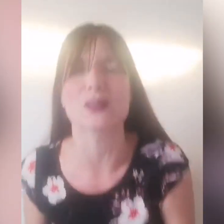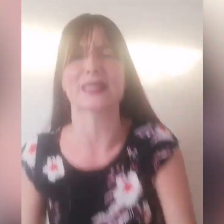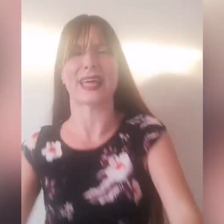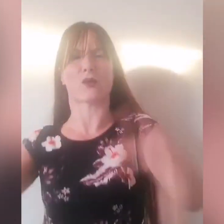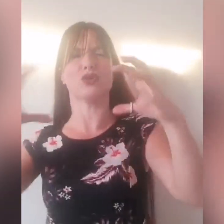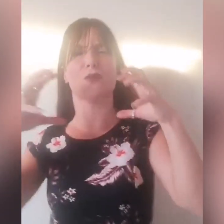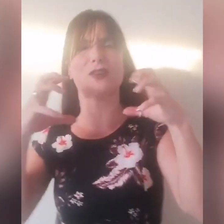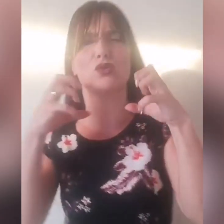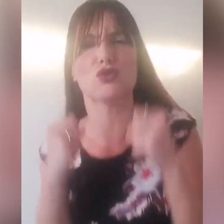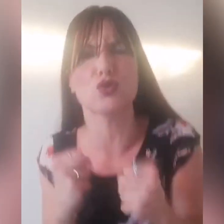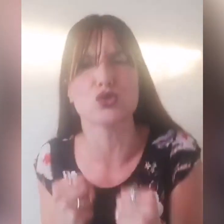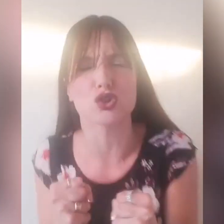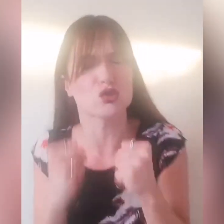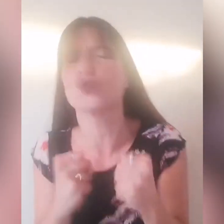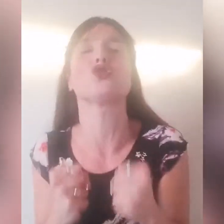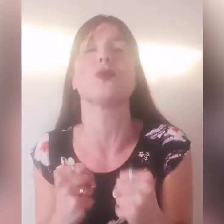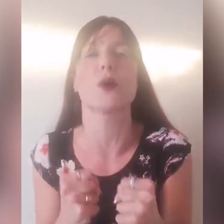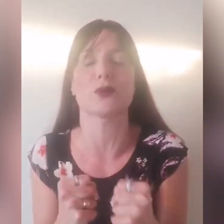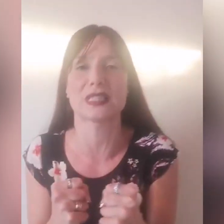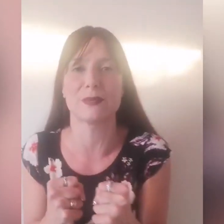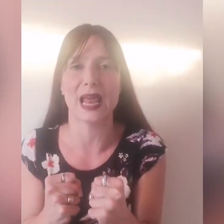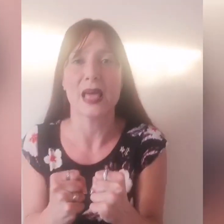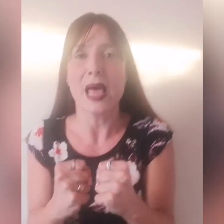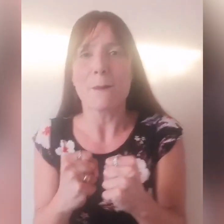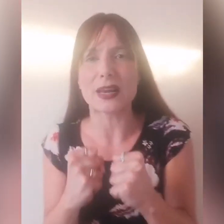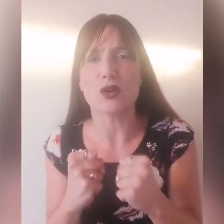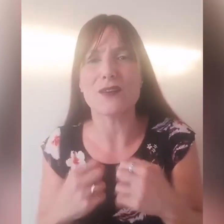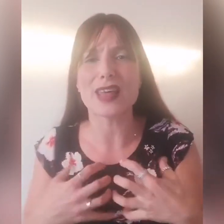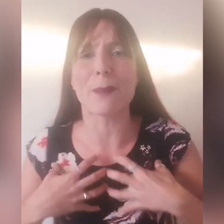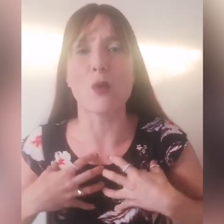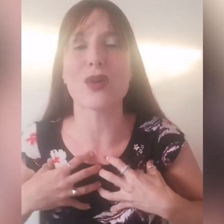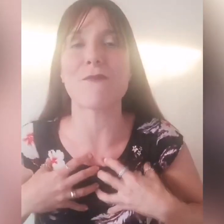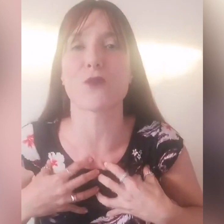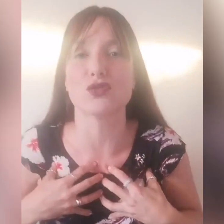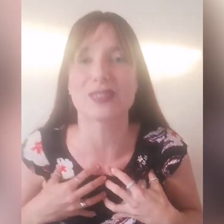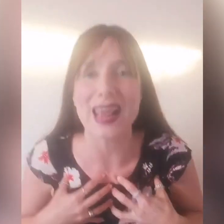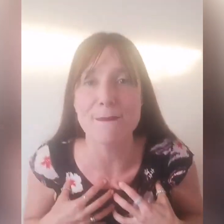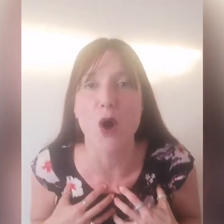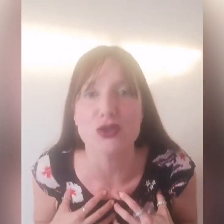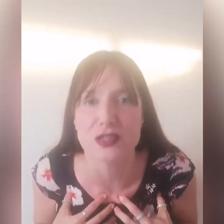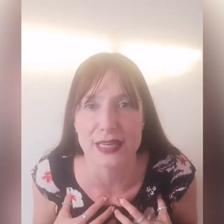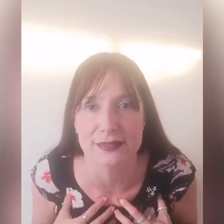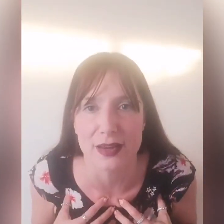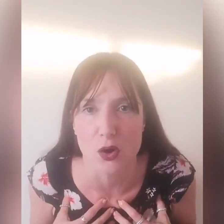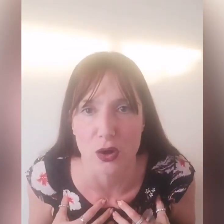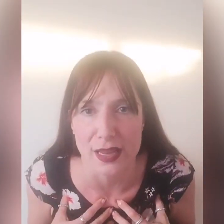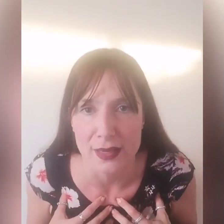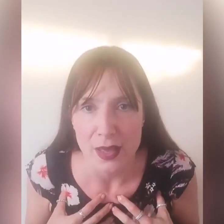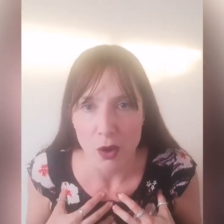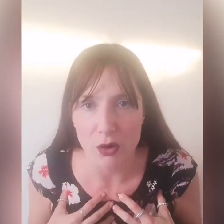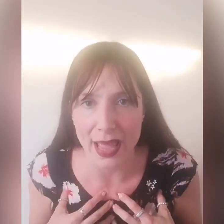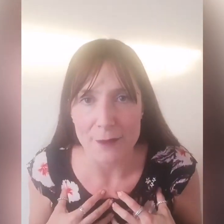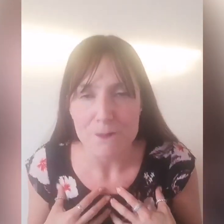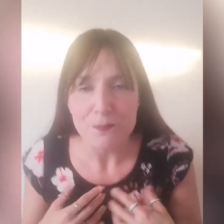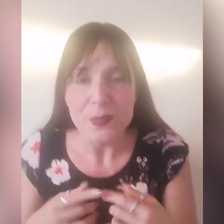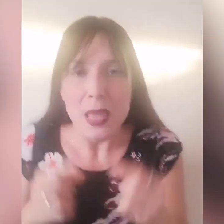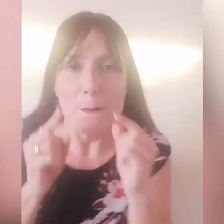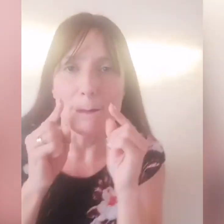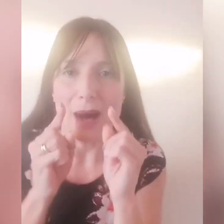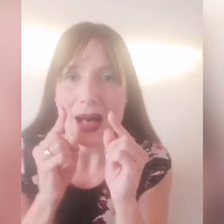questa terra, quindi ho fatto di tutto, tutto il mio possibile per non avere paure a affrontare i mostri interiori, ok? Ma